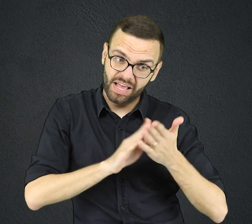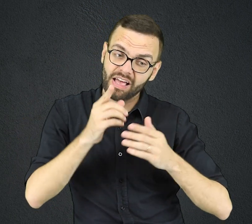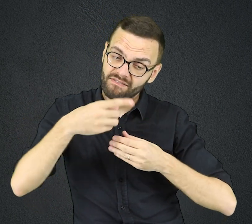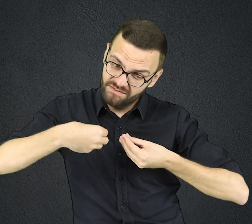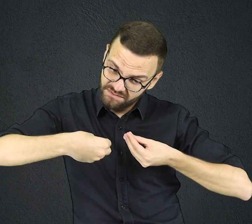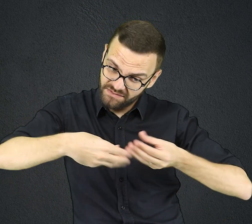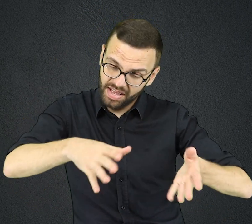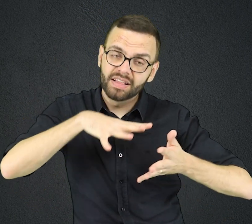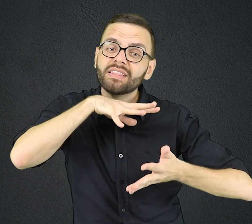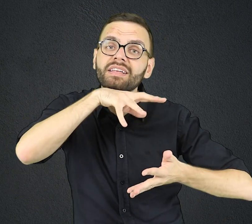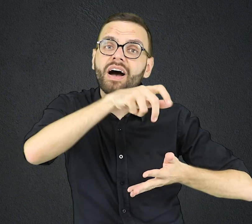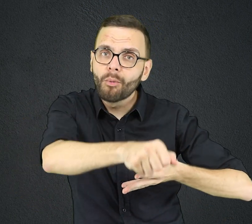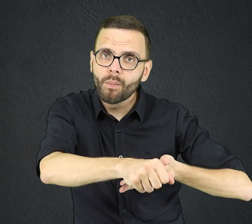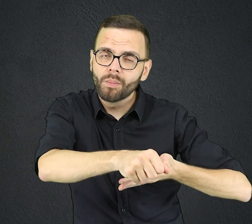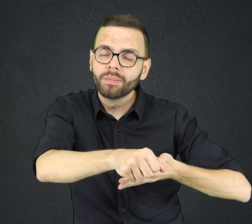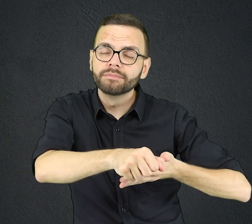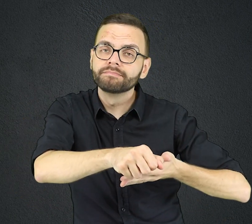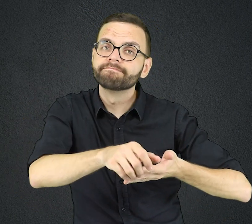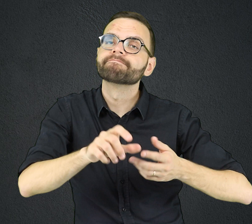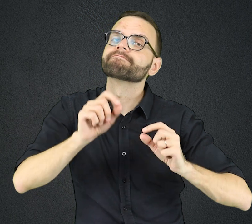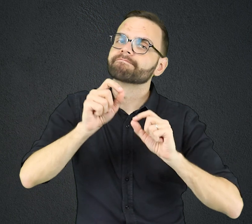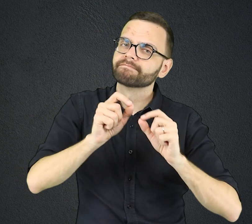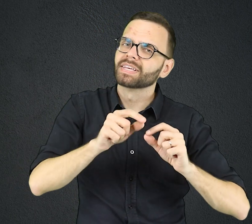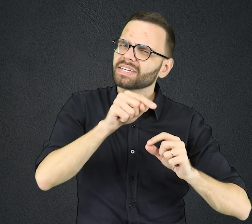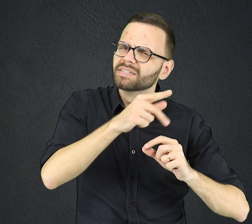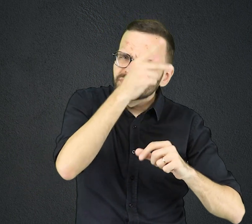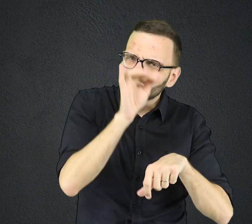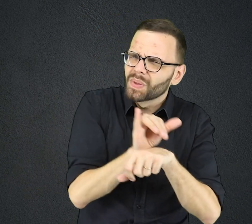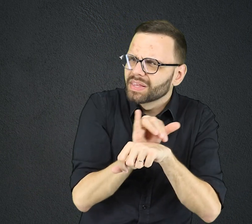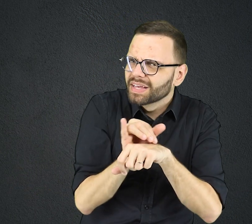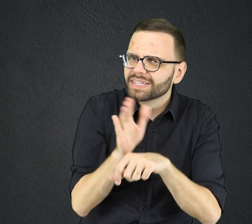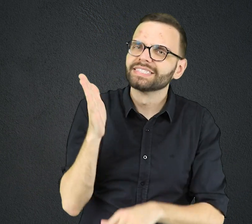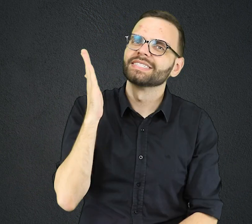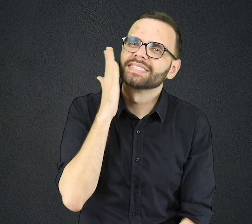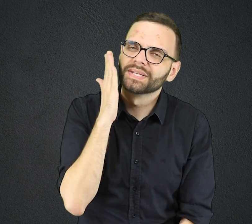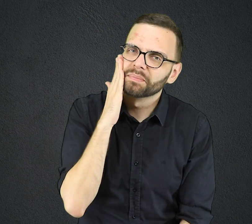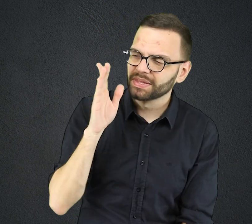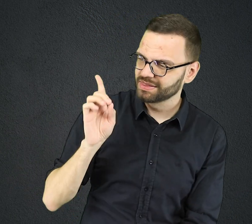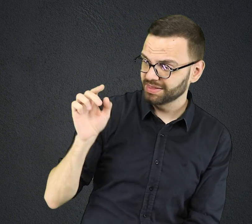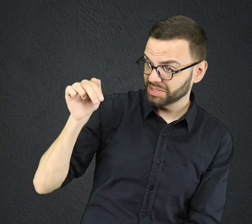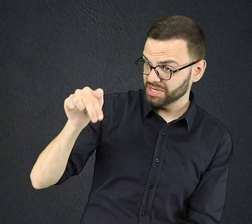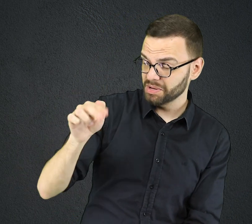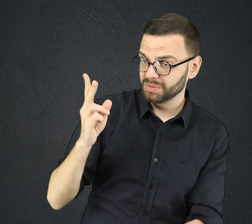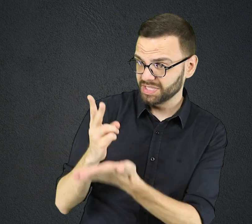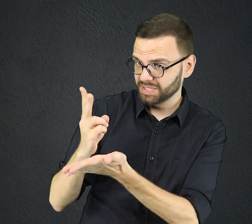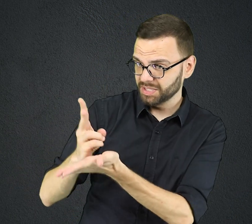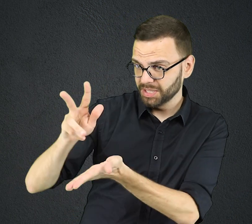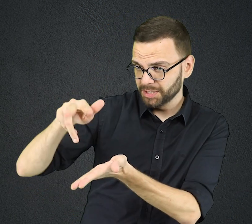Os adversários de Daniel sabiam que este não deixaria de orar ao seu Deus, pois isso era seu costume